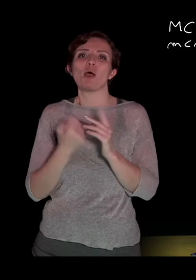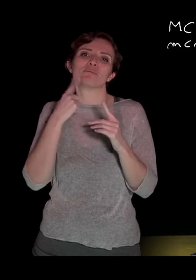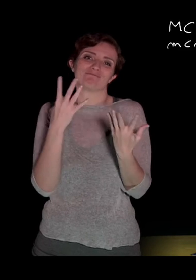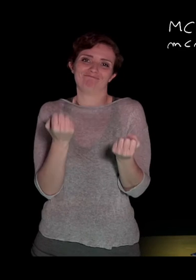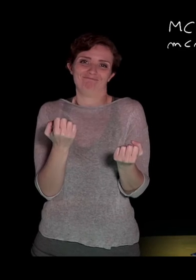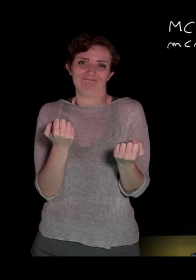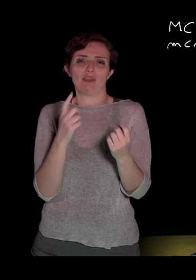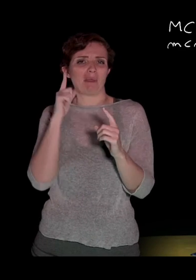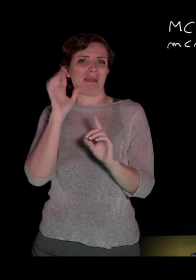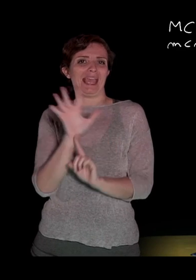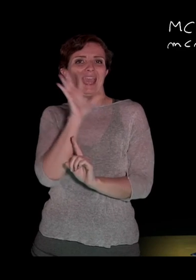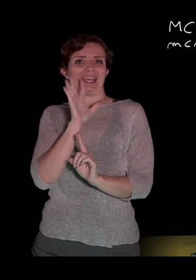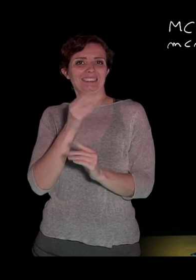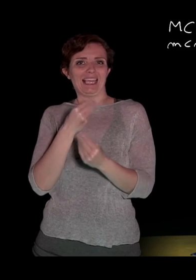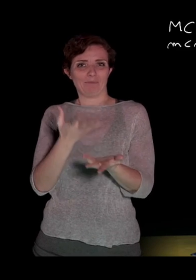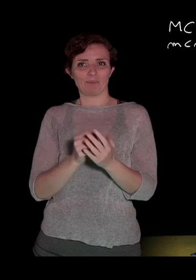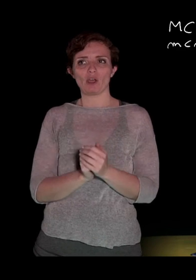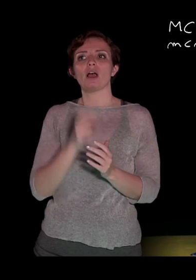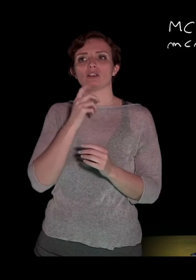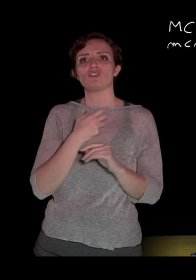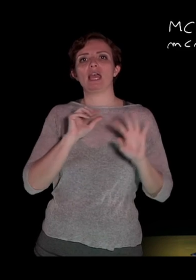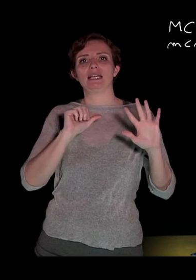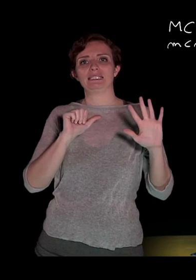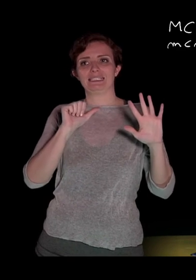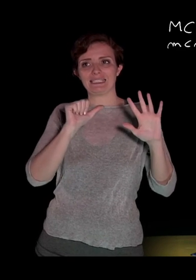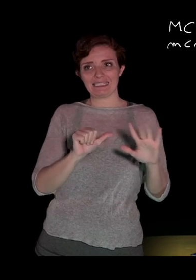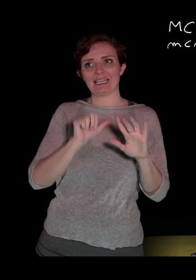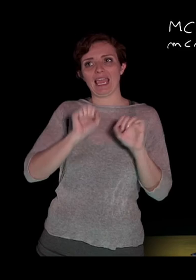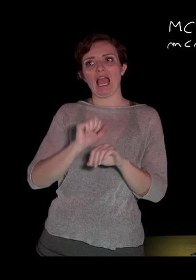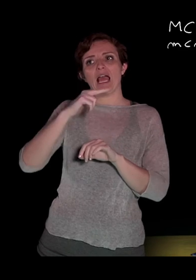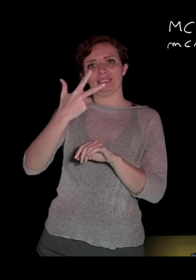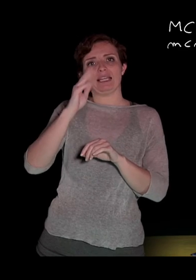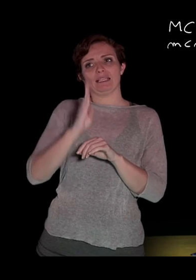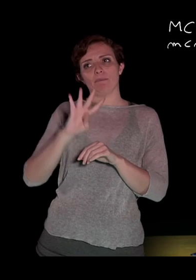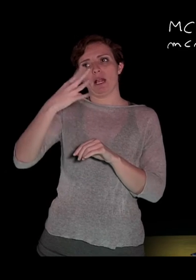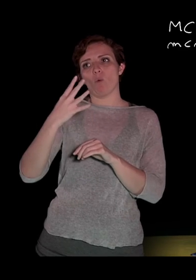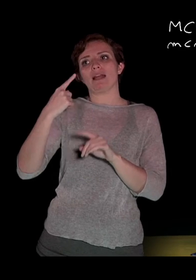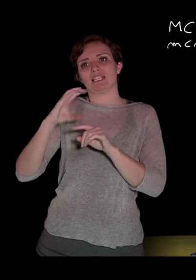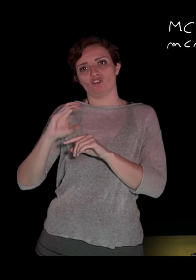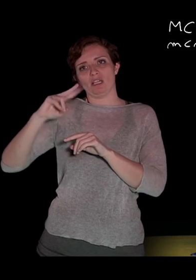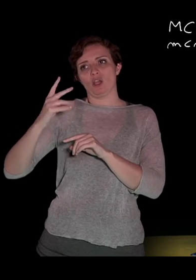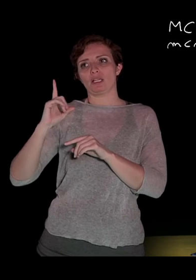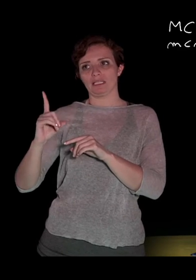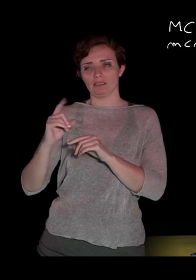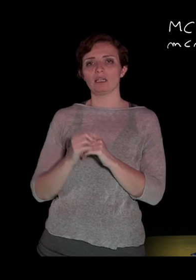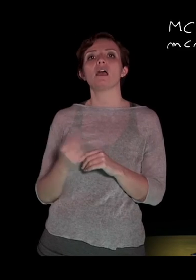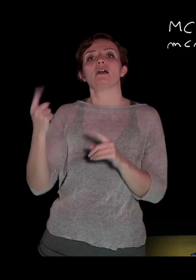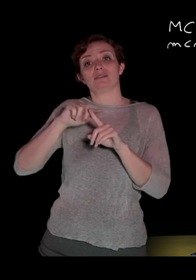operazioni, facciamo un esempio, abbiamo quindi 6a alla terza, b alla quarta, c alla seconda, d, primo monomio, il secondo monomio è invece